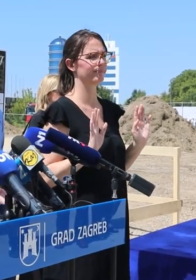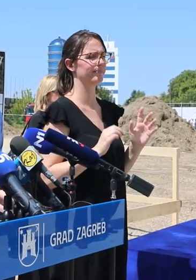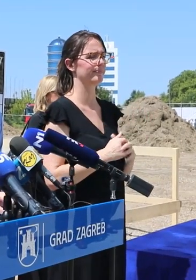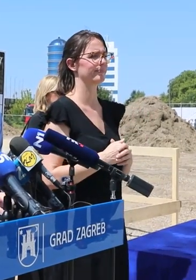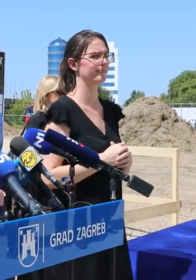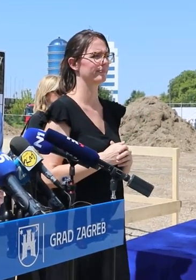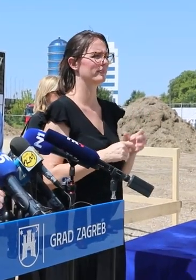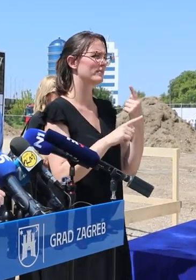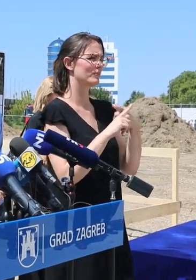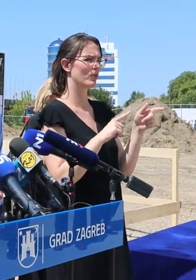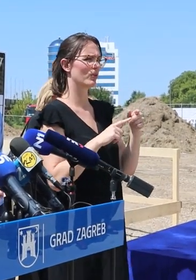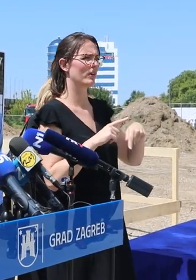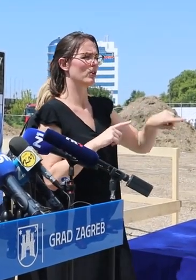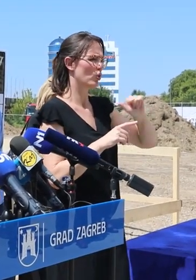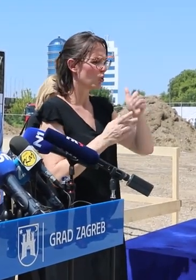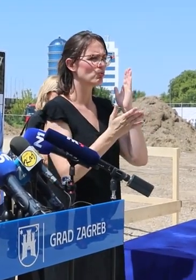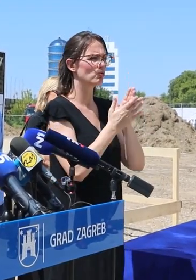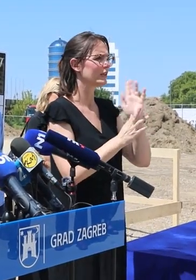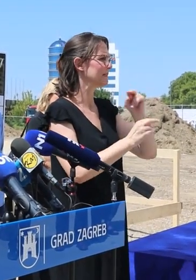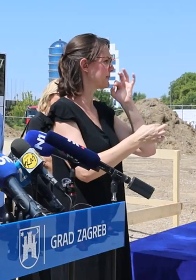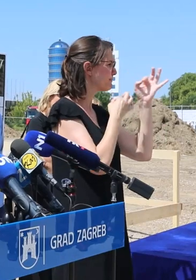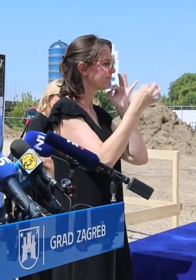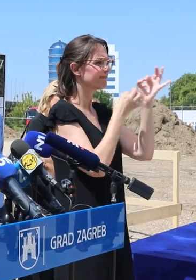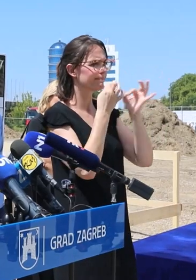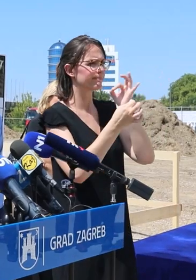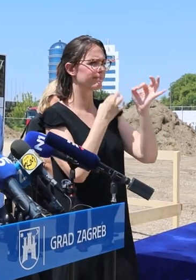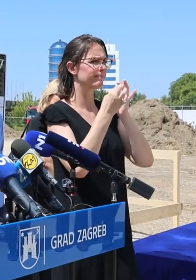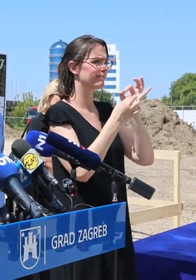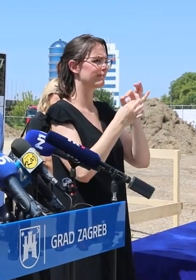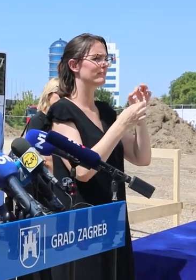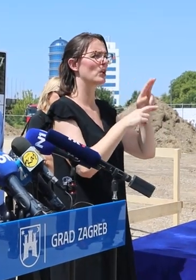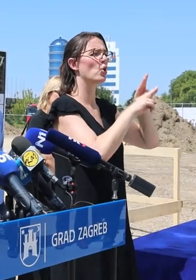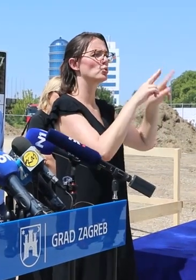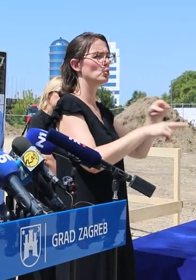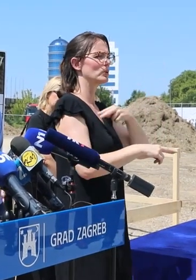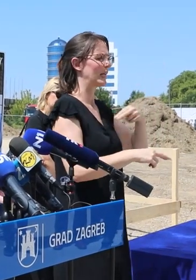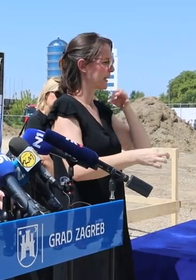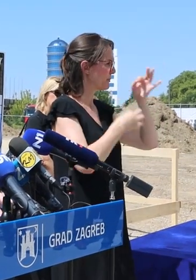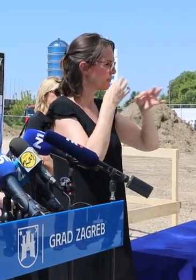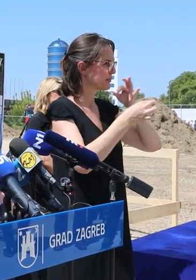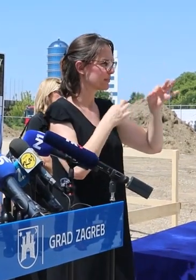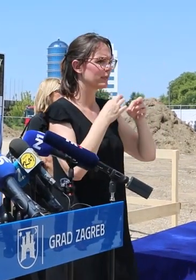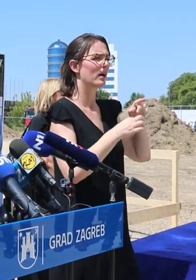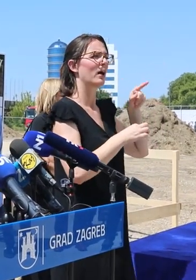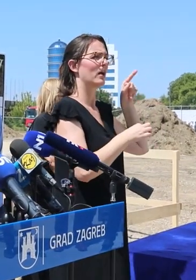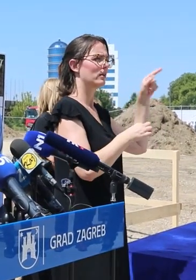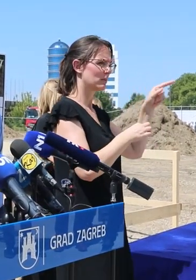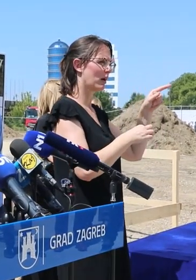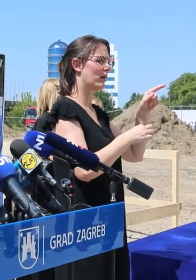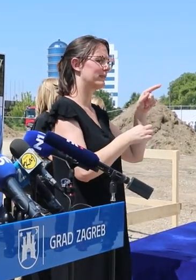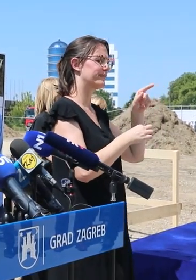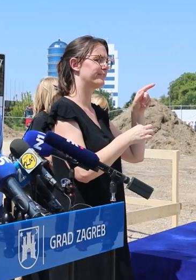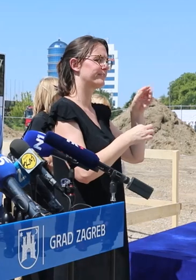jer kao što znate još uvijek traje istraga koju provodi općski sud u Zagrebu i tek kad ta istraga